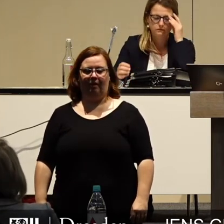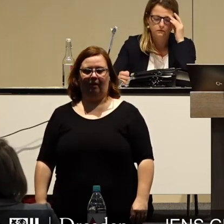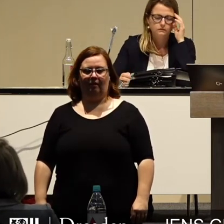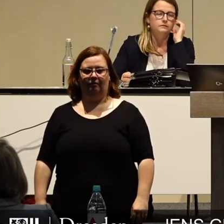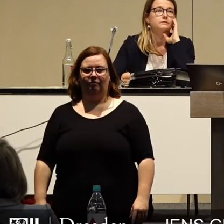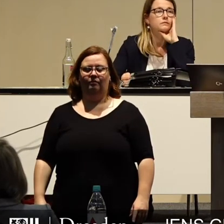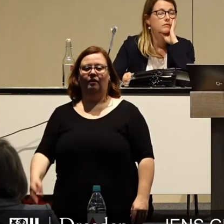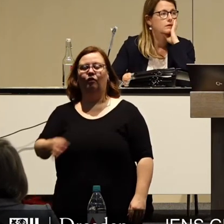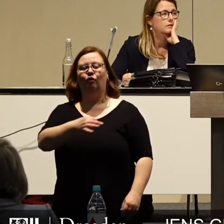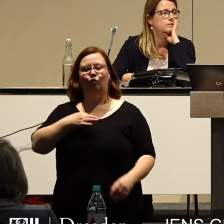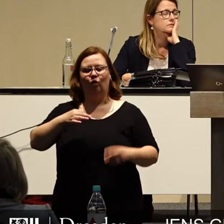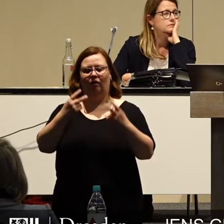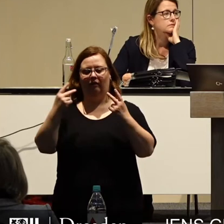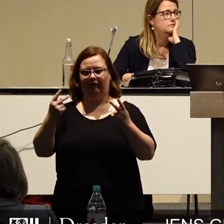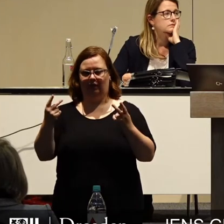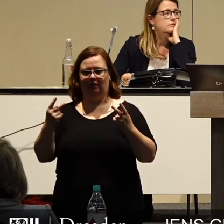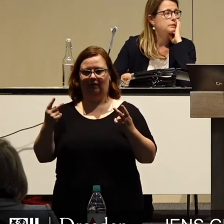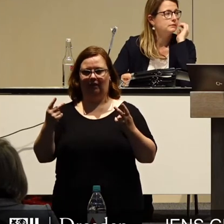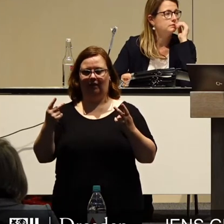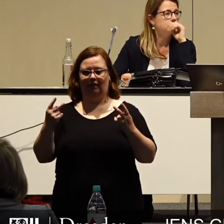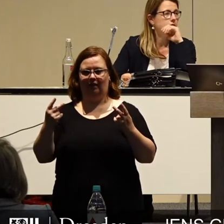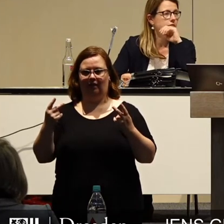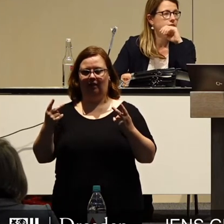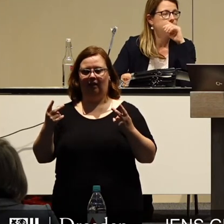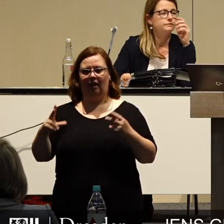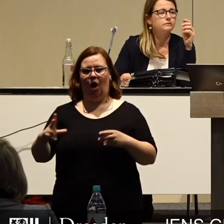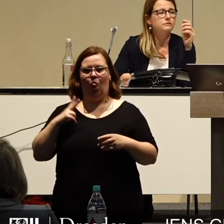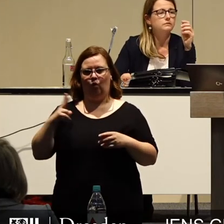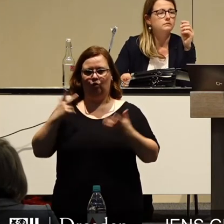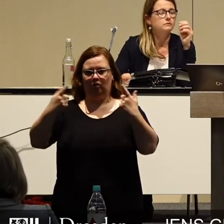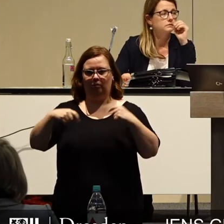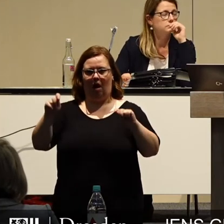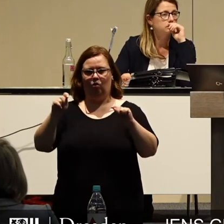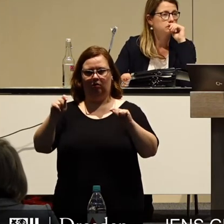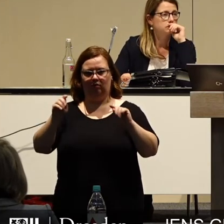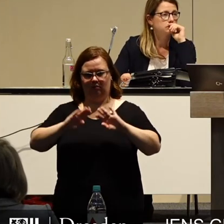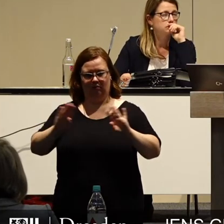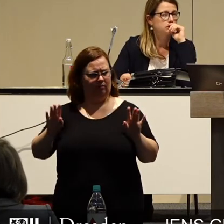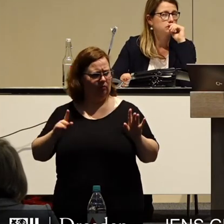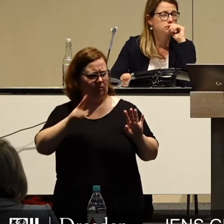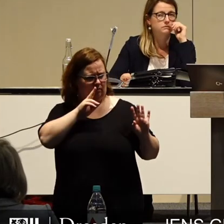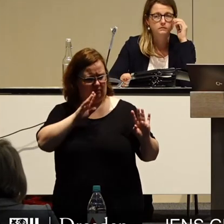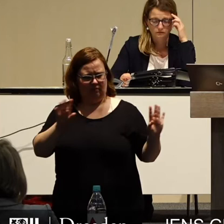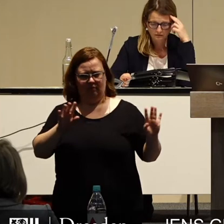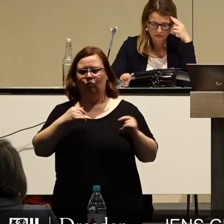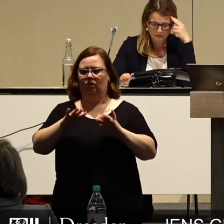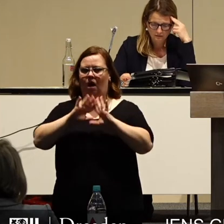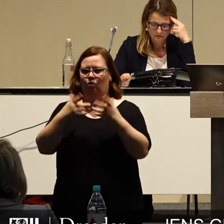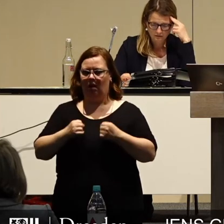Für uns ist es wichtig, dass wir von Luxusbauten absehen, wenn wir in der aktuellen